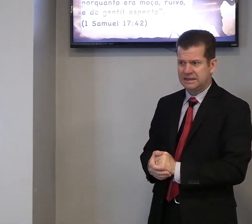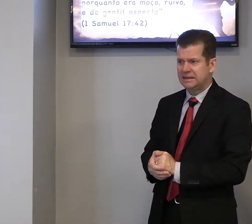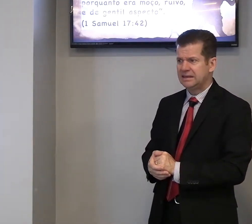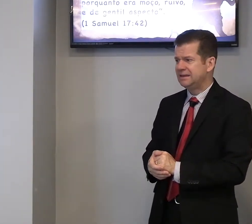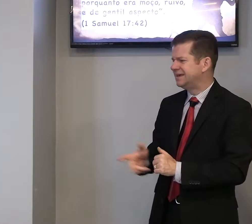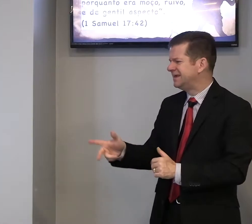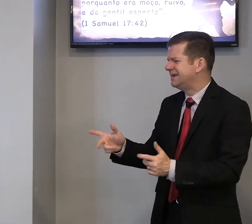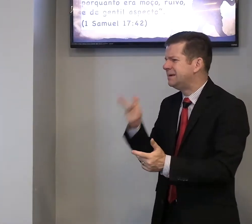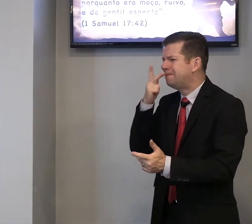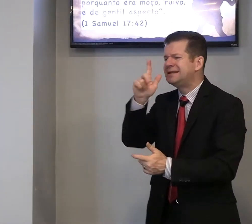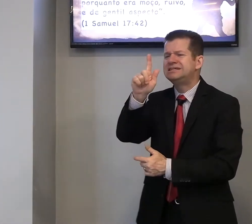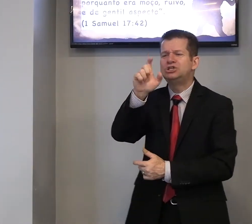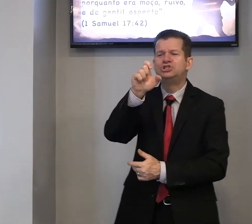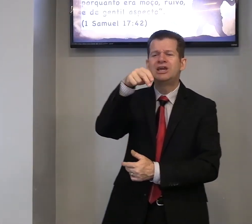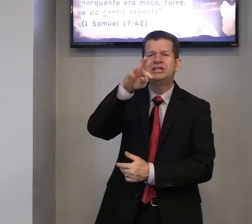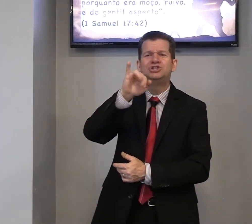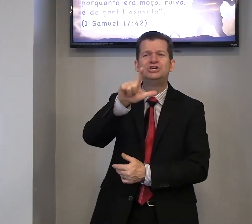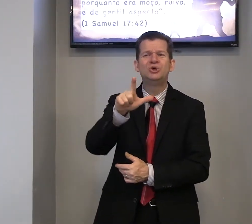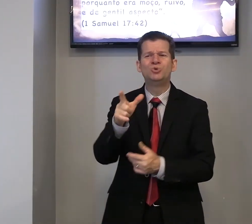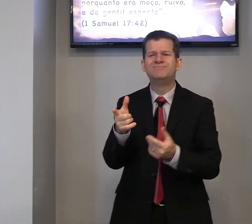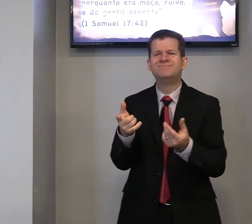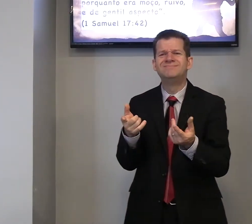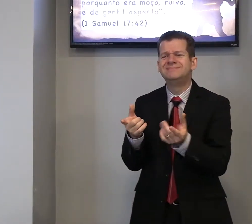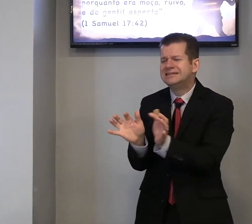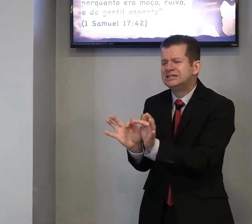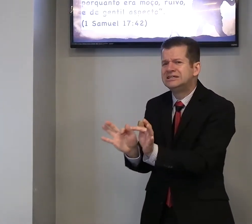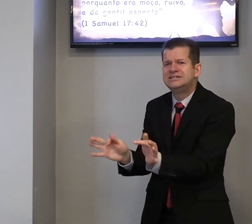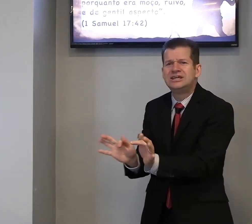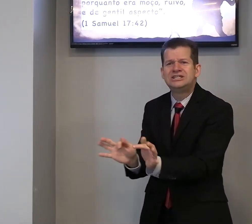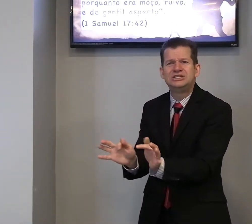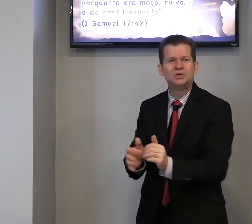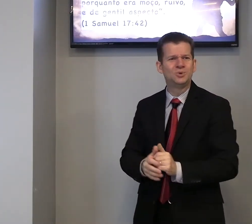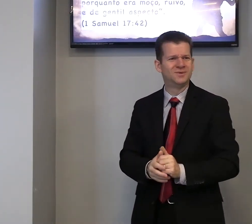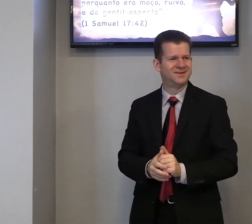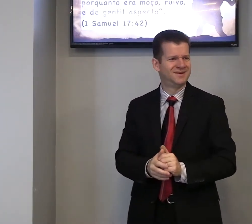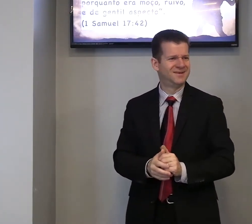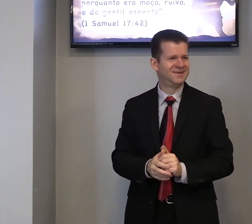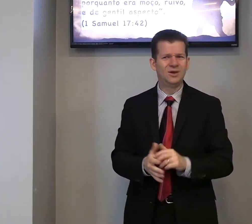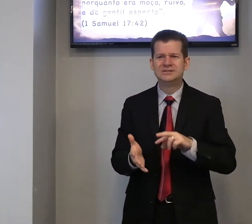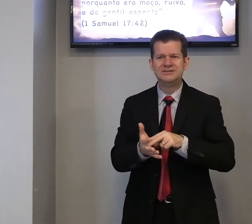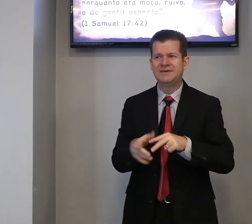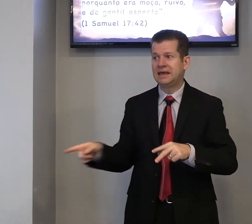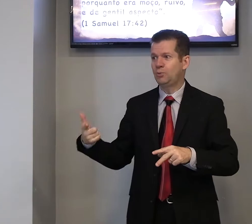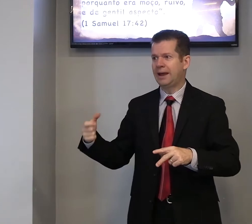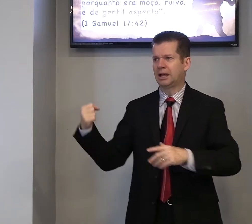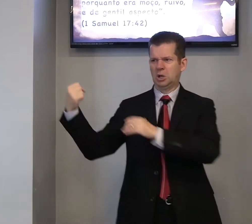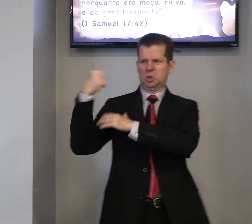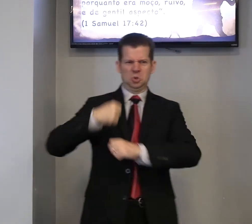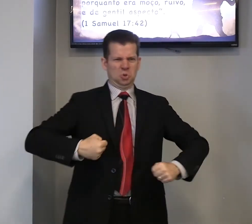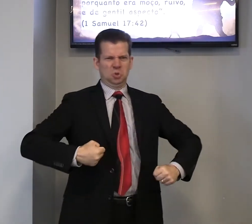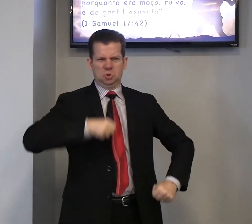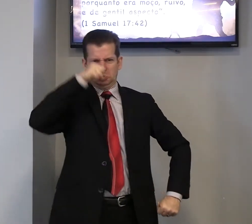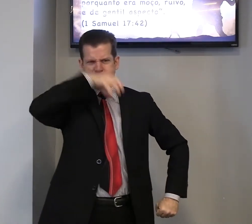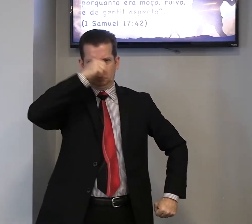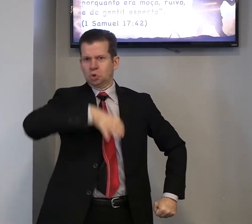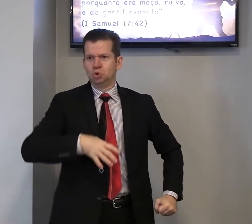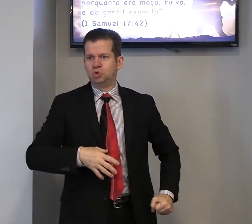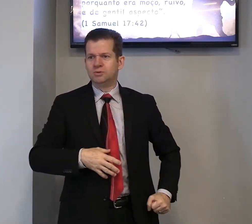parece gentil, gentil. Segui, ele não era bruto,